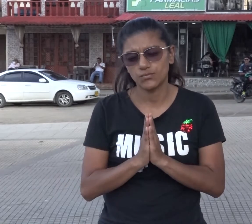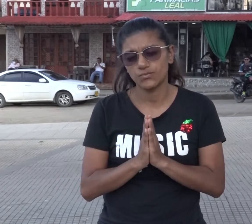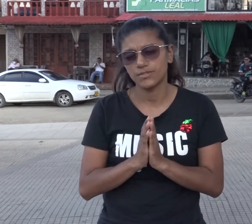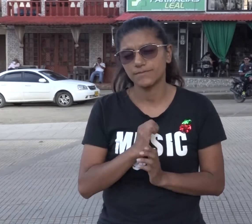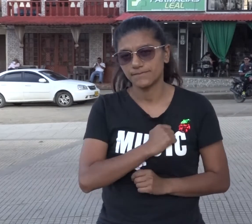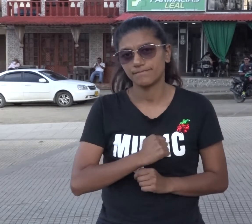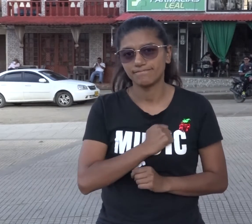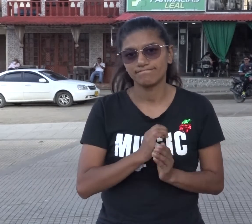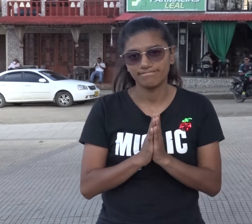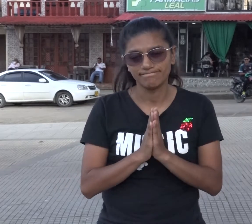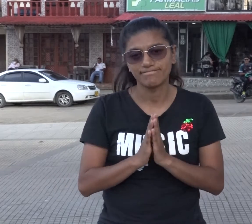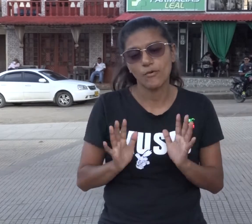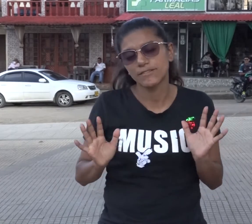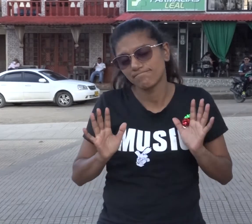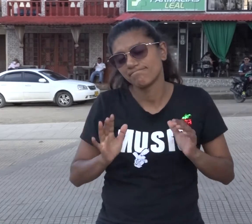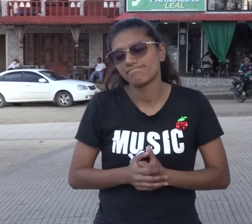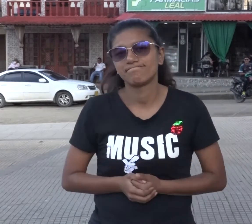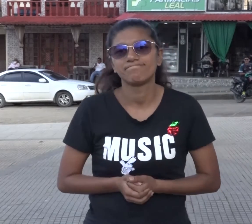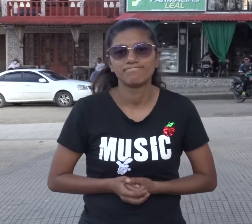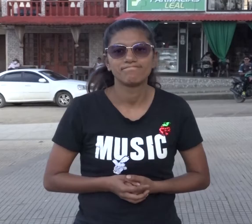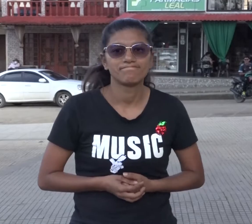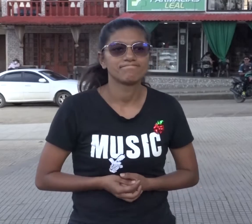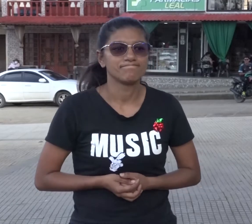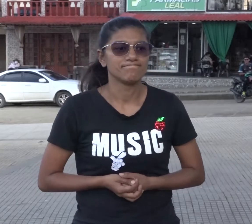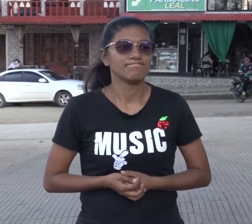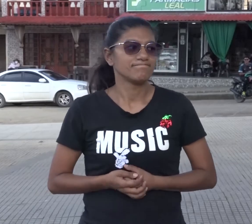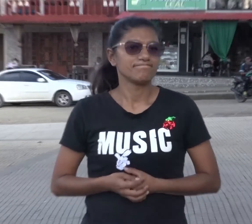intégrense en que yo los enseño, por favor. ¡Gracias!